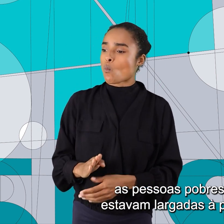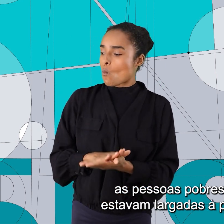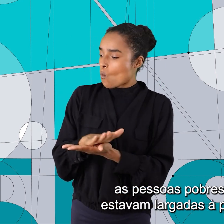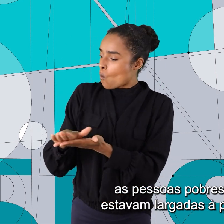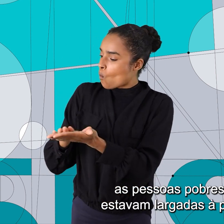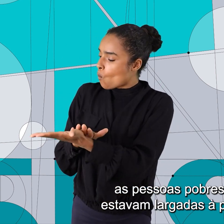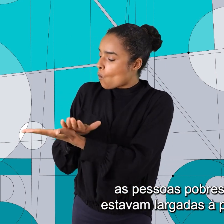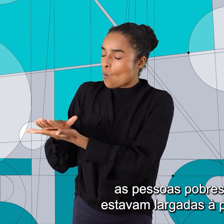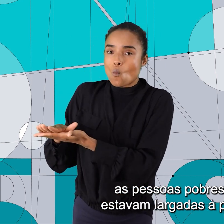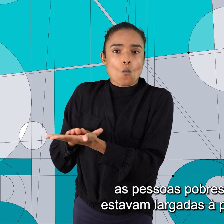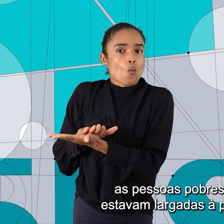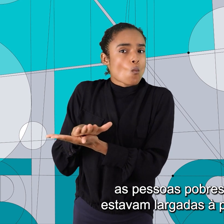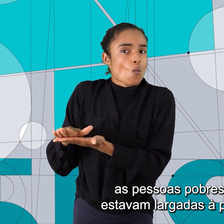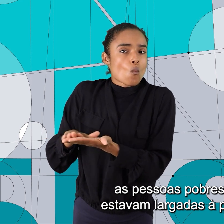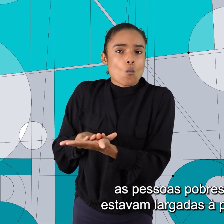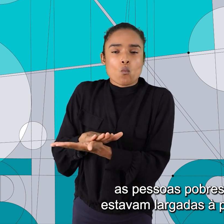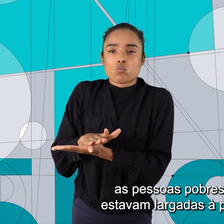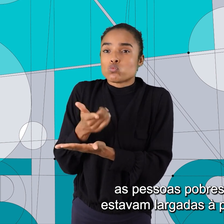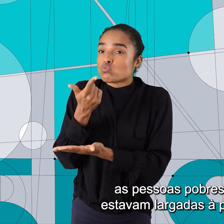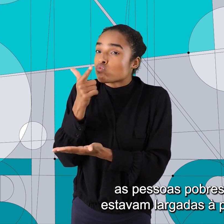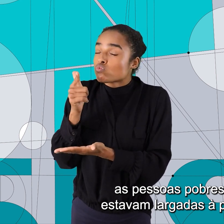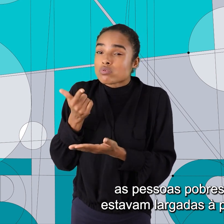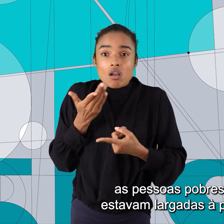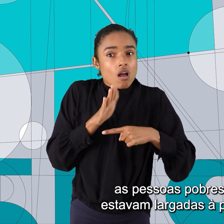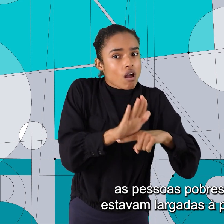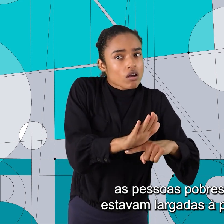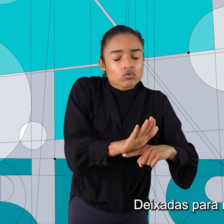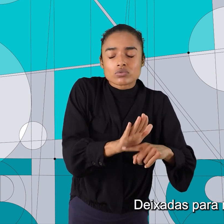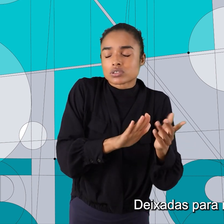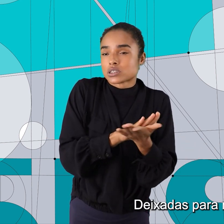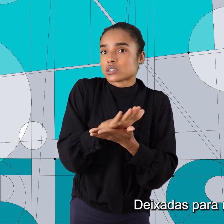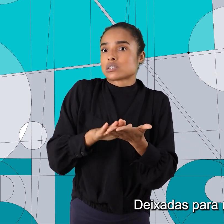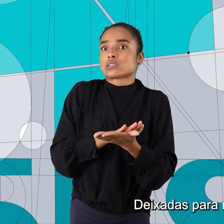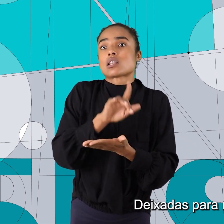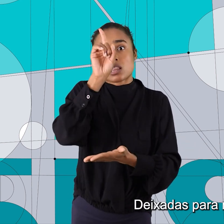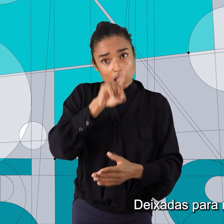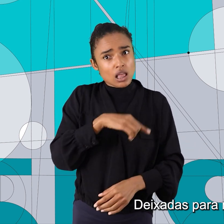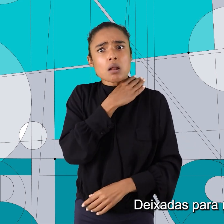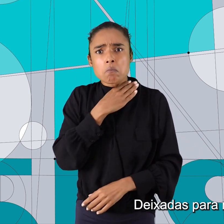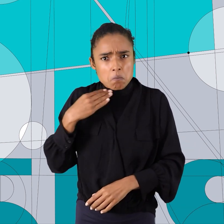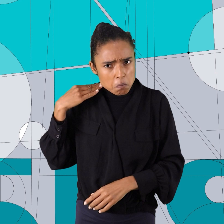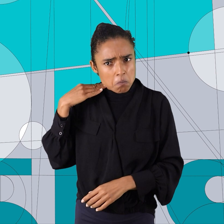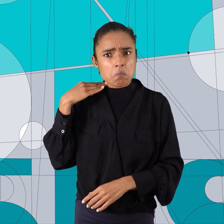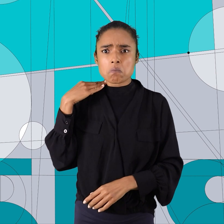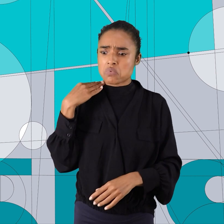estavam largadas à própria sorte, deixadas para morrer.